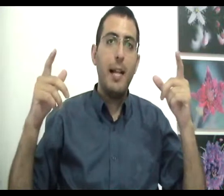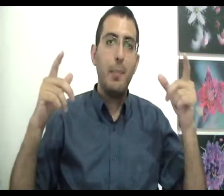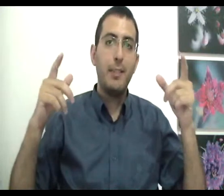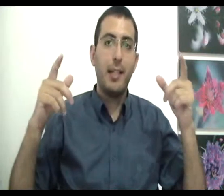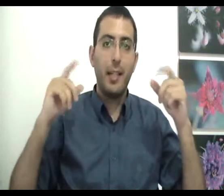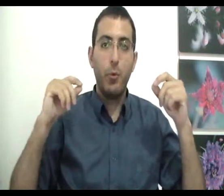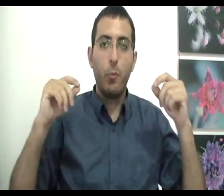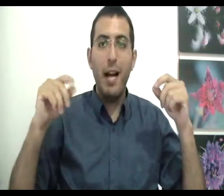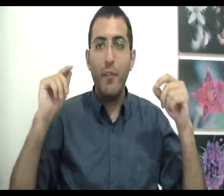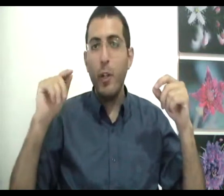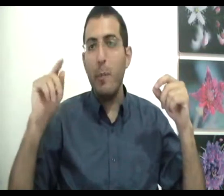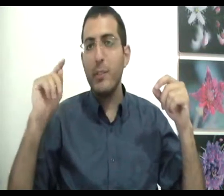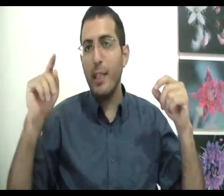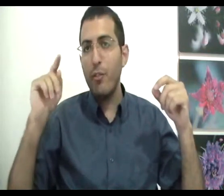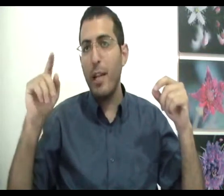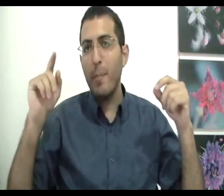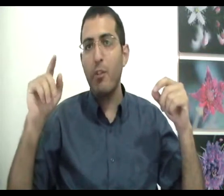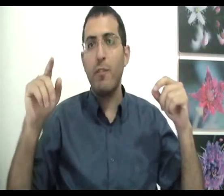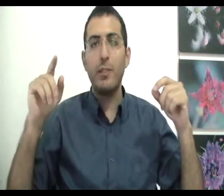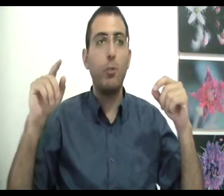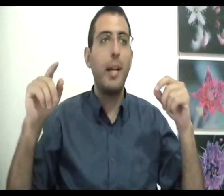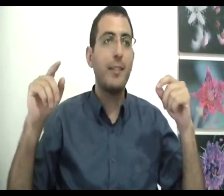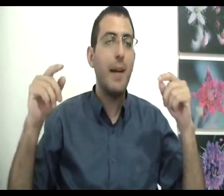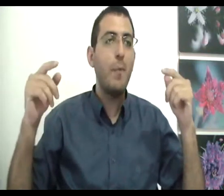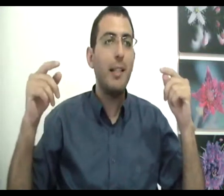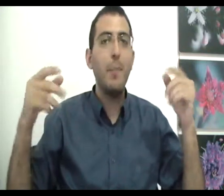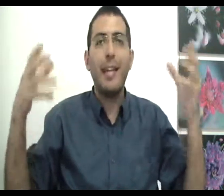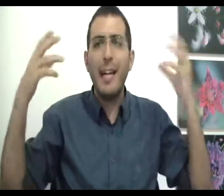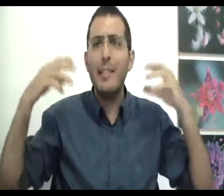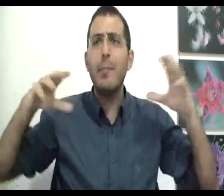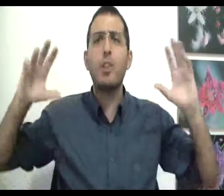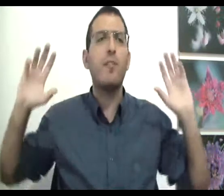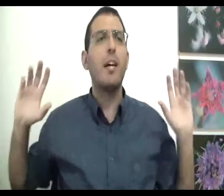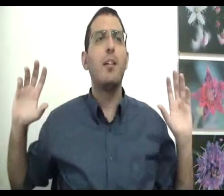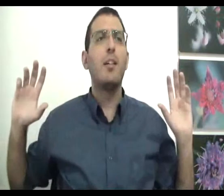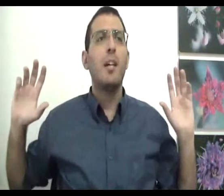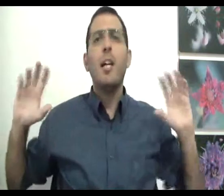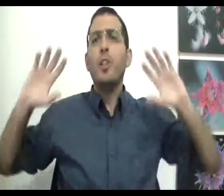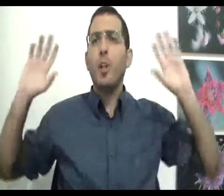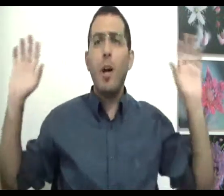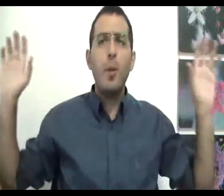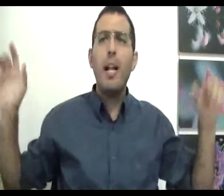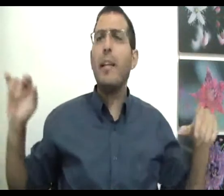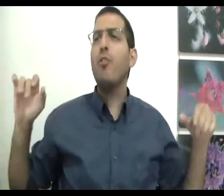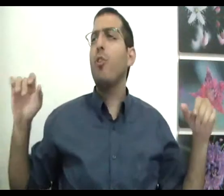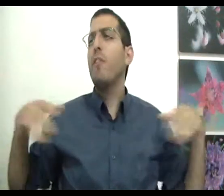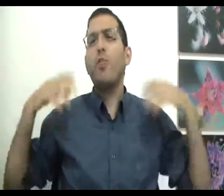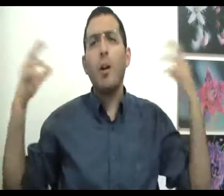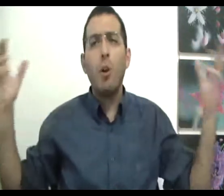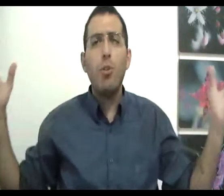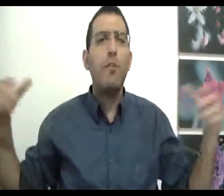להיפסק. לדוגמה, אפילו בנושא של מחשבה. זאת אומרת, גם אם האדם הגיע לאיזה מחשבה שגורמת לה להרגיש טוב, שהכל טוב,